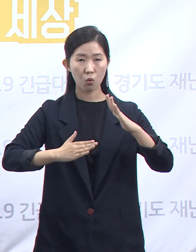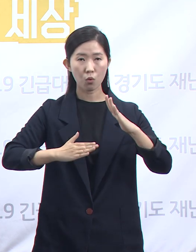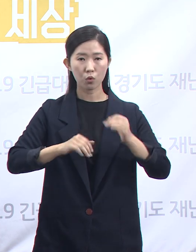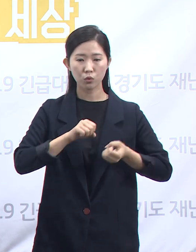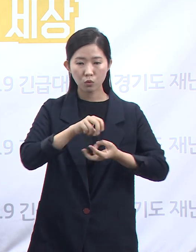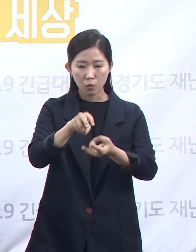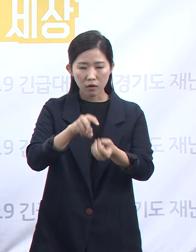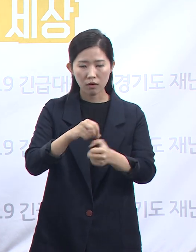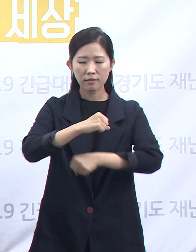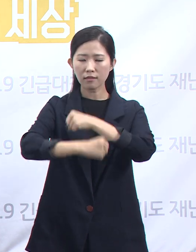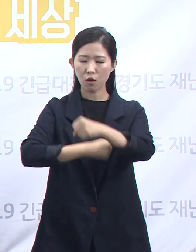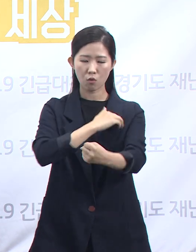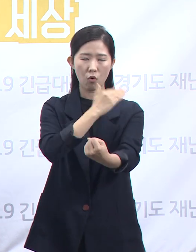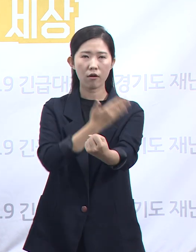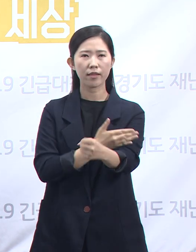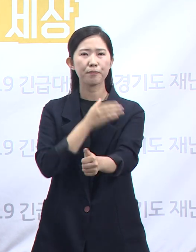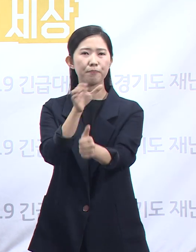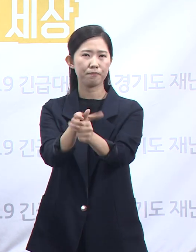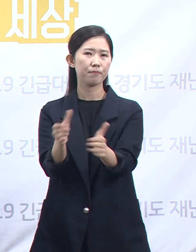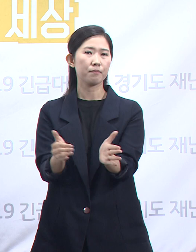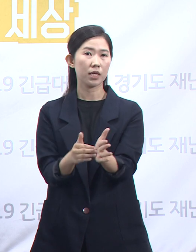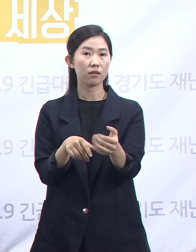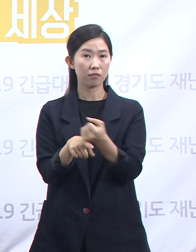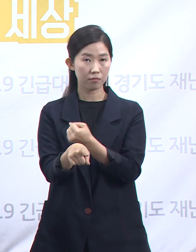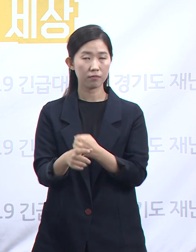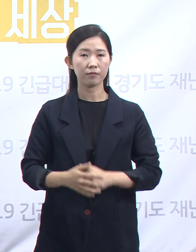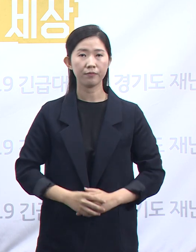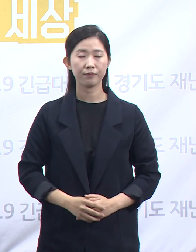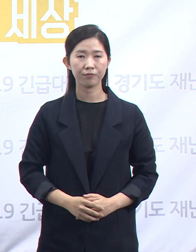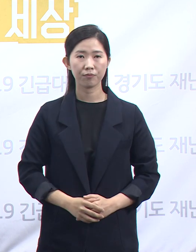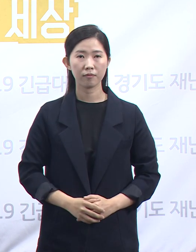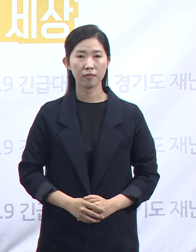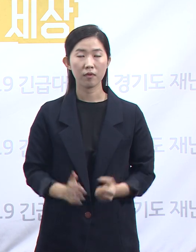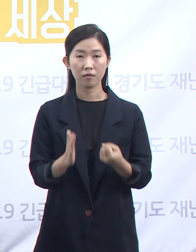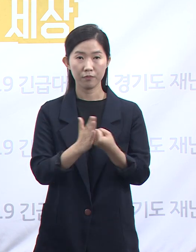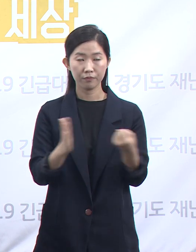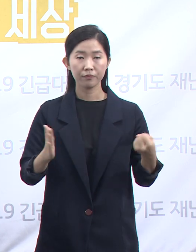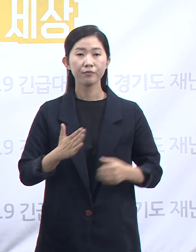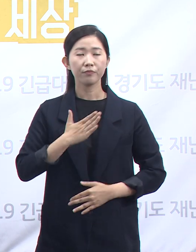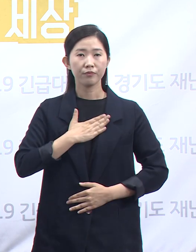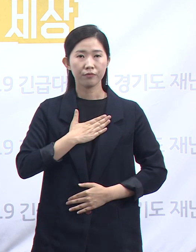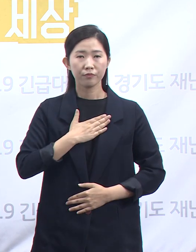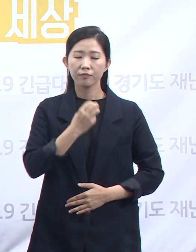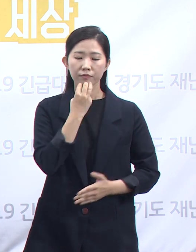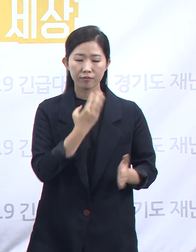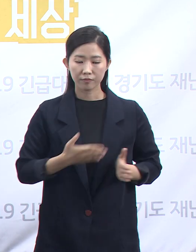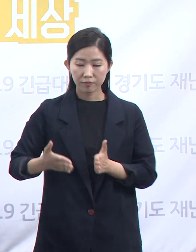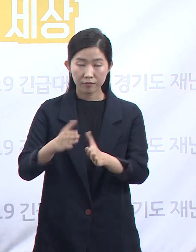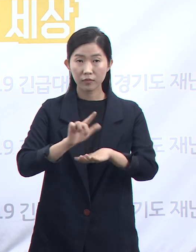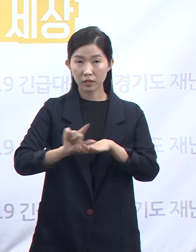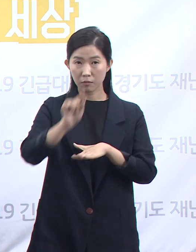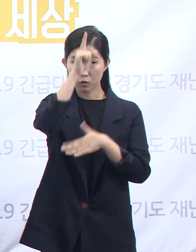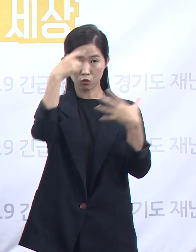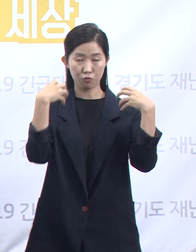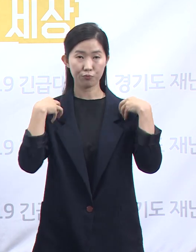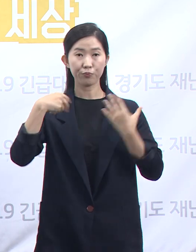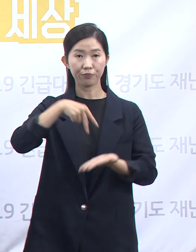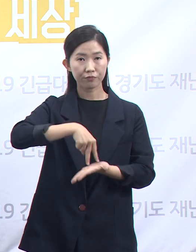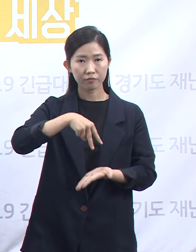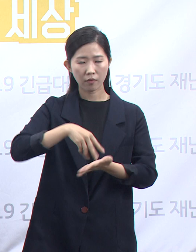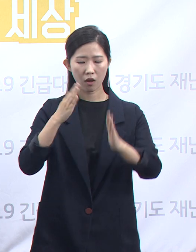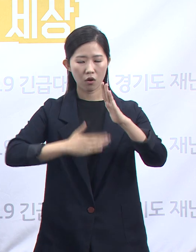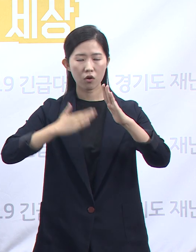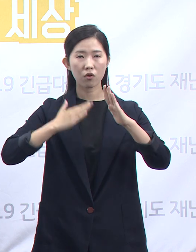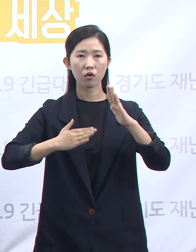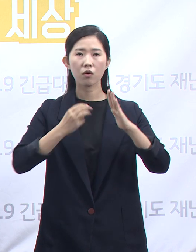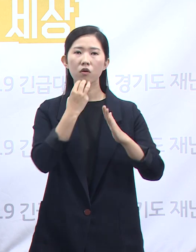것입니다. 따라서 저희 지방정부, 경기도 지방정부에서는 경기도의